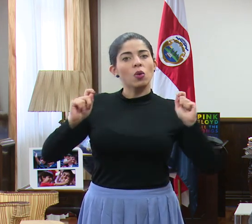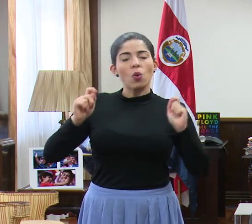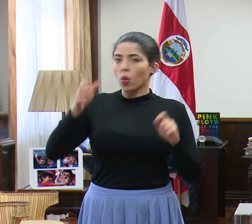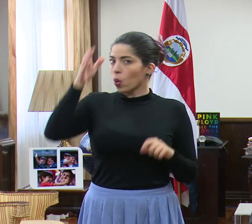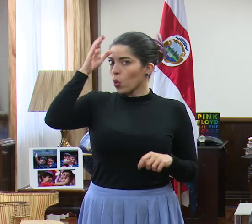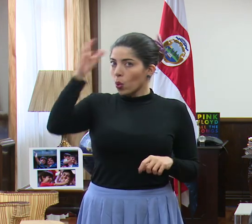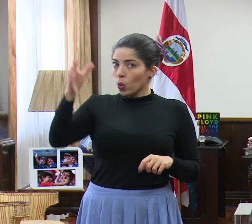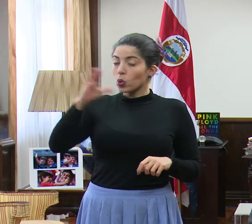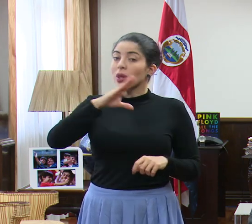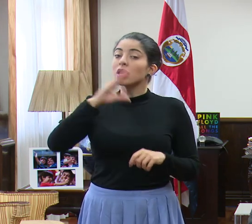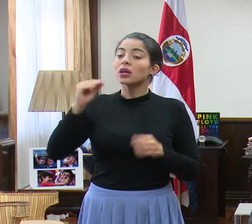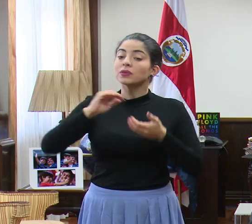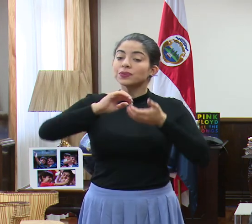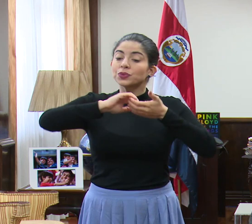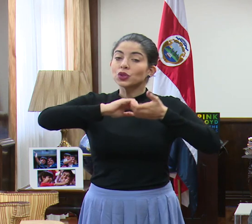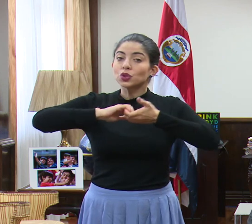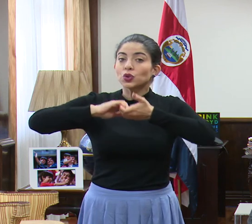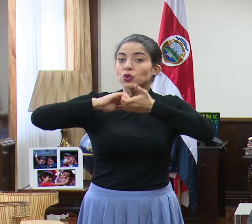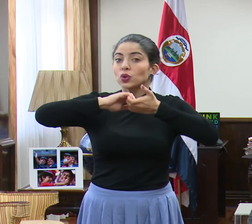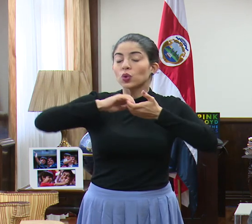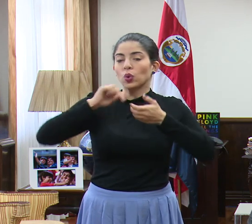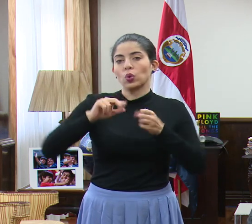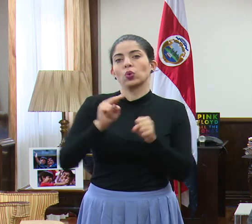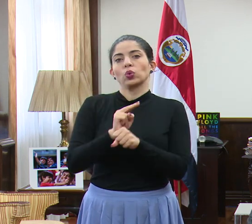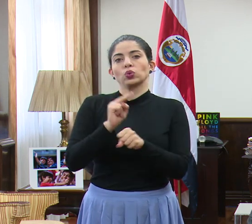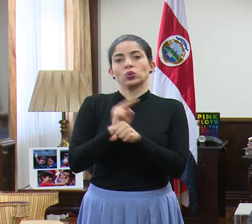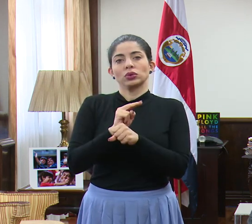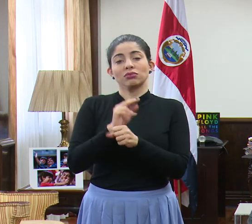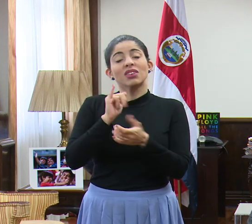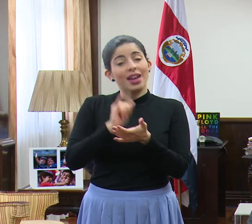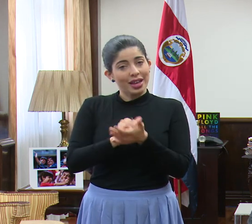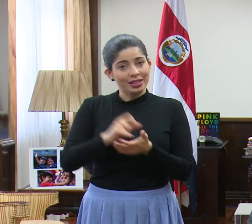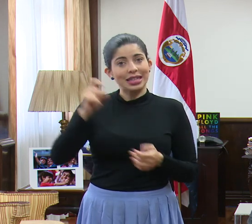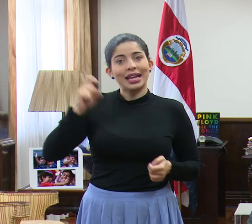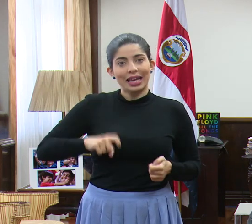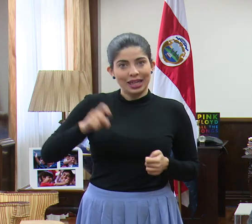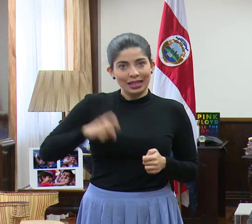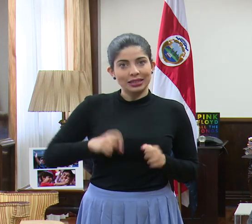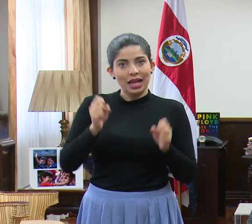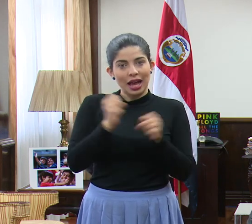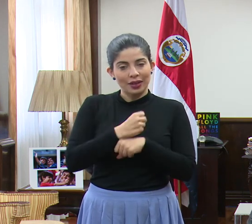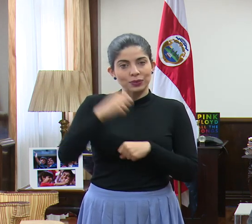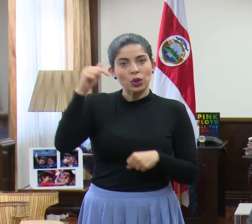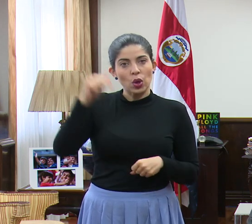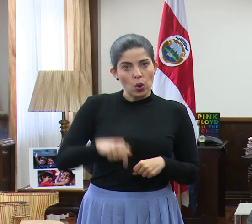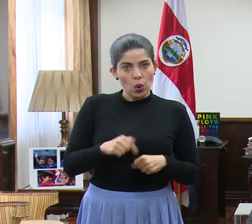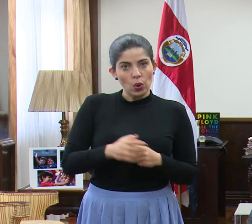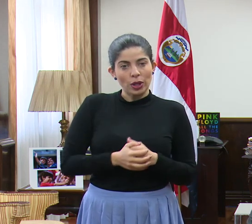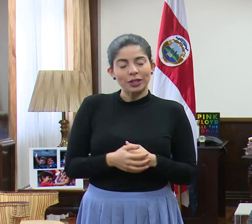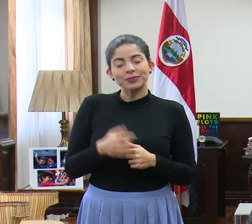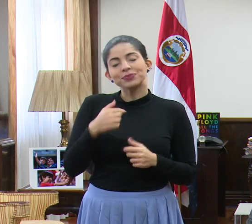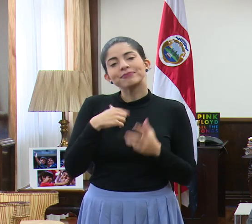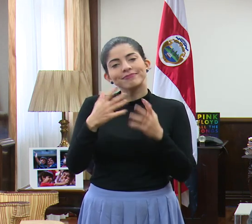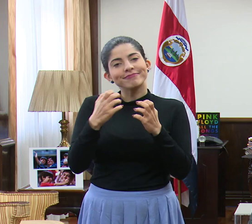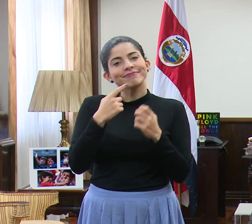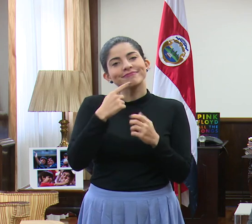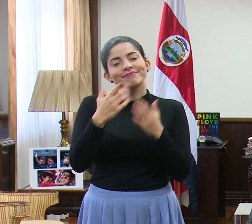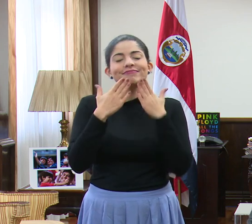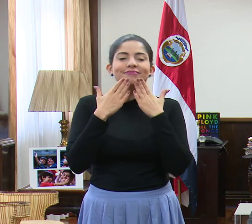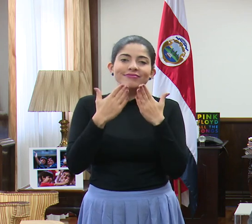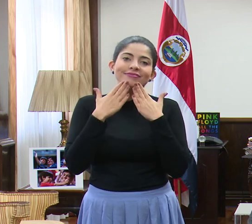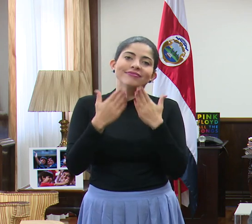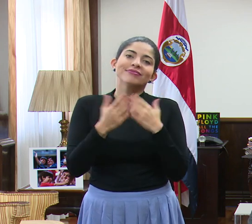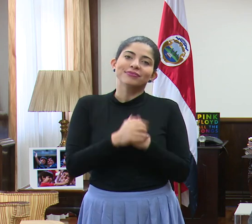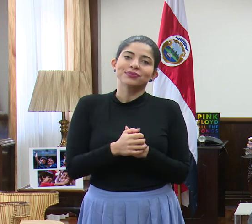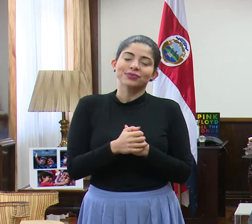nuestra cultura y nuestra solidaridad. Eso es lo que necesitamos hacer el día de hoy. Quiero agradecerle a quienes